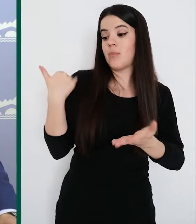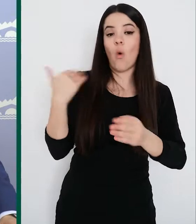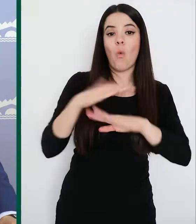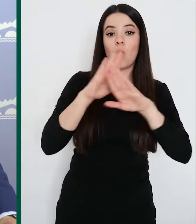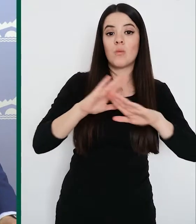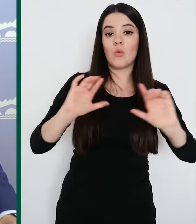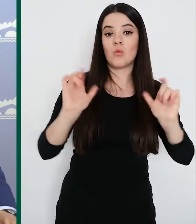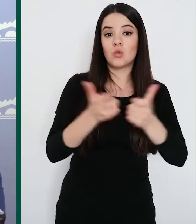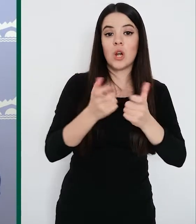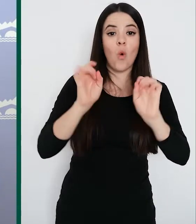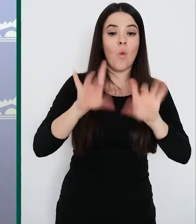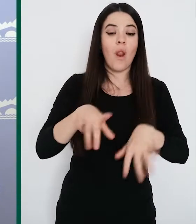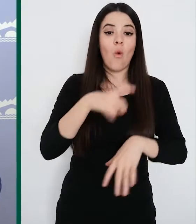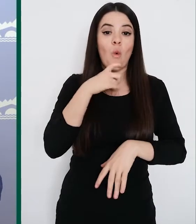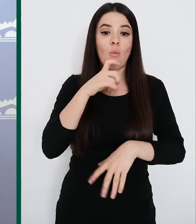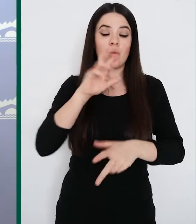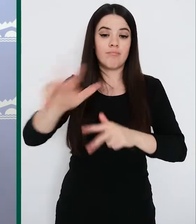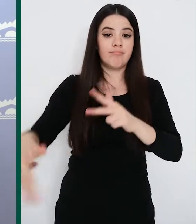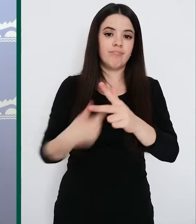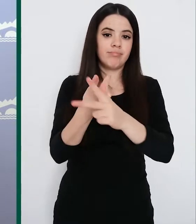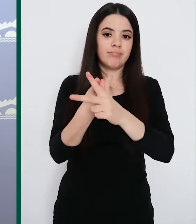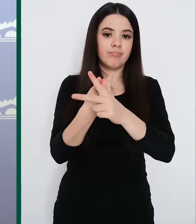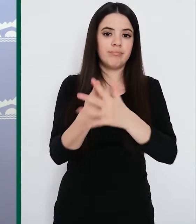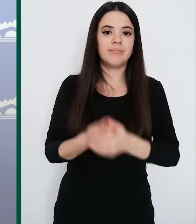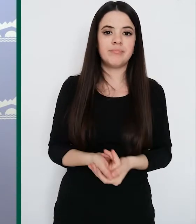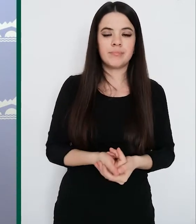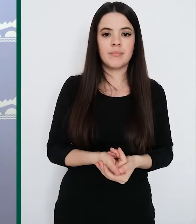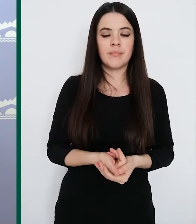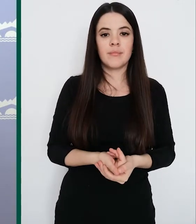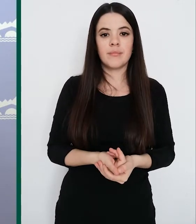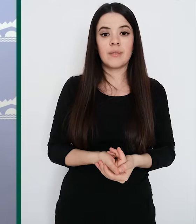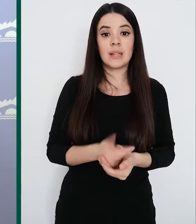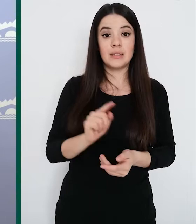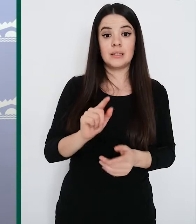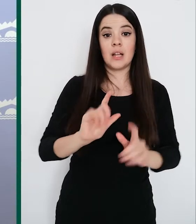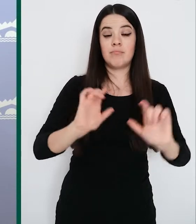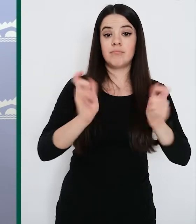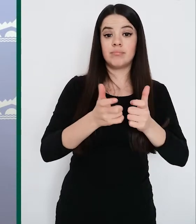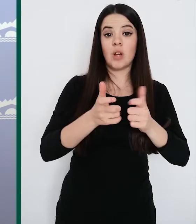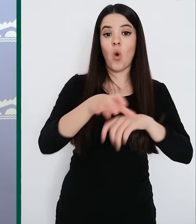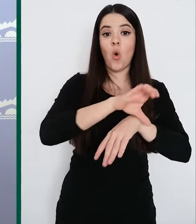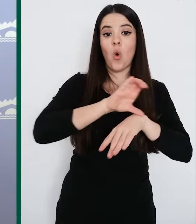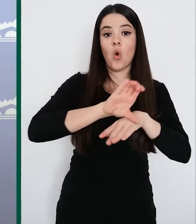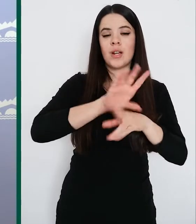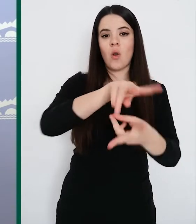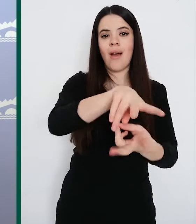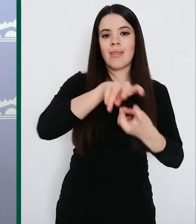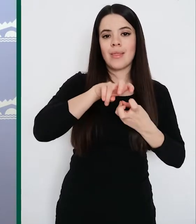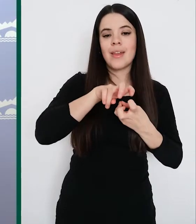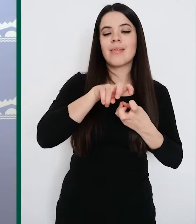efectuado de manera telemática. Y en él, el consejero de Hacienda, Celso González, ha